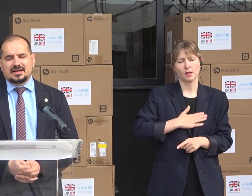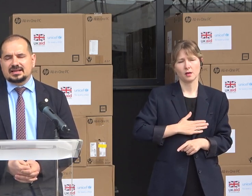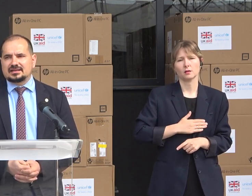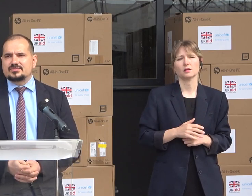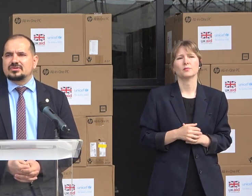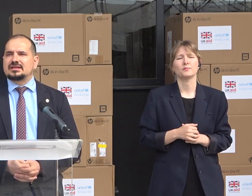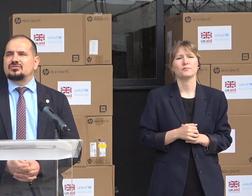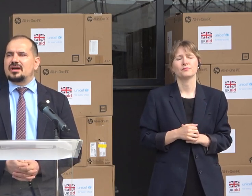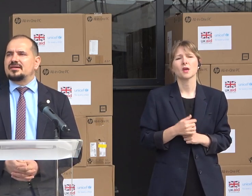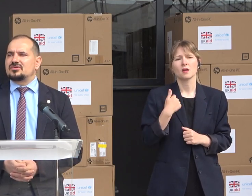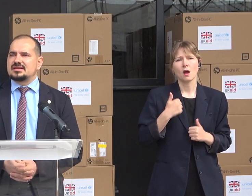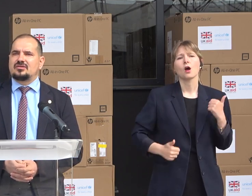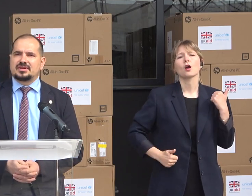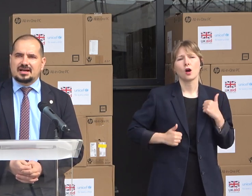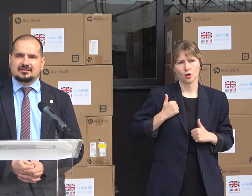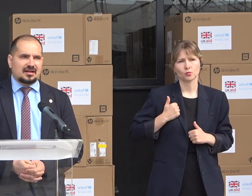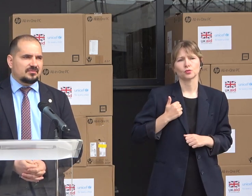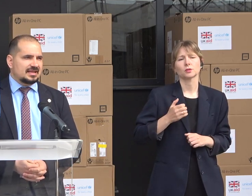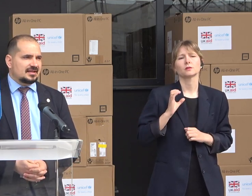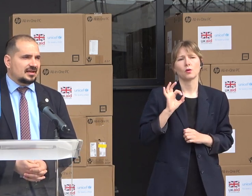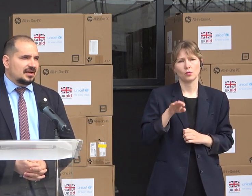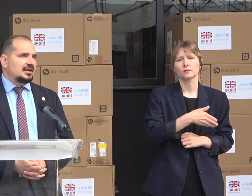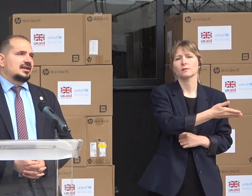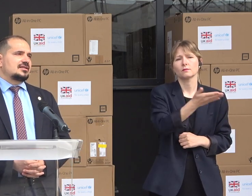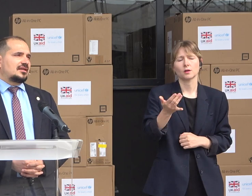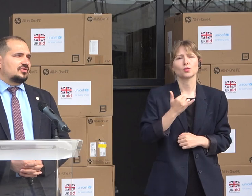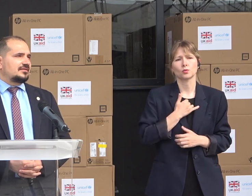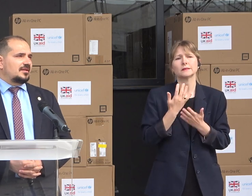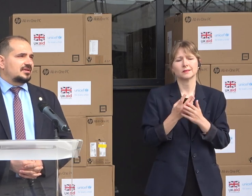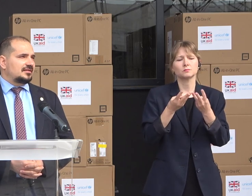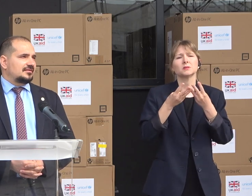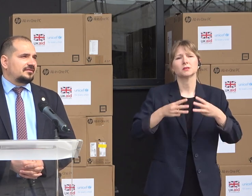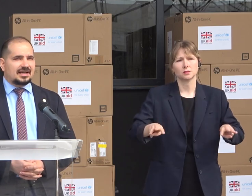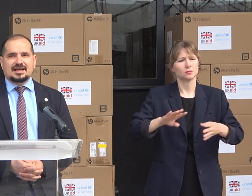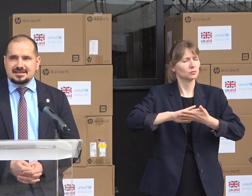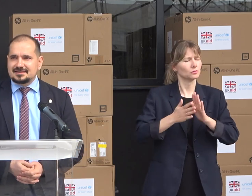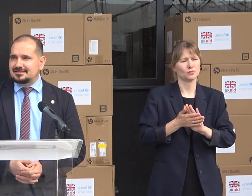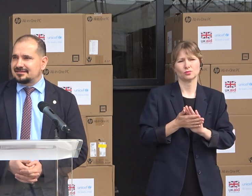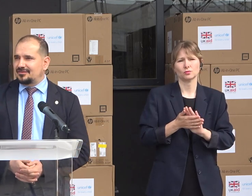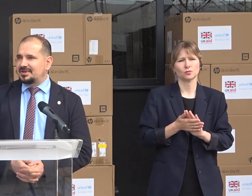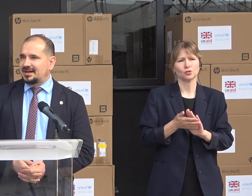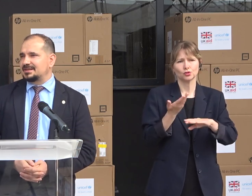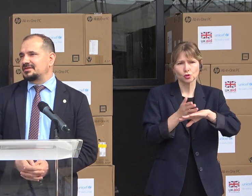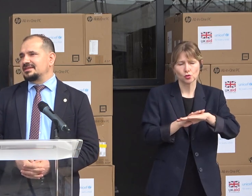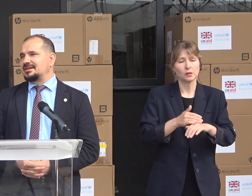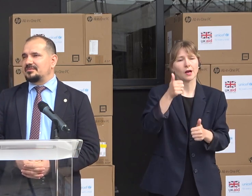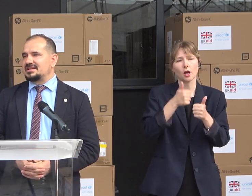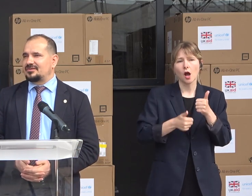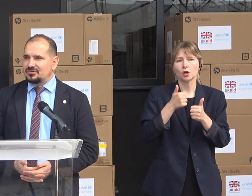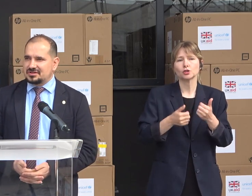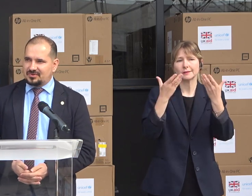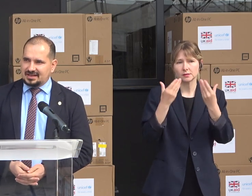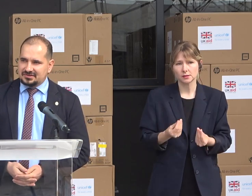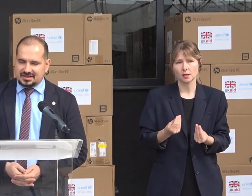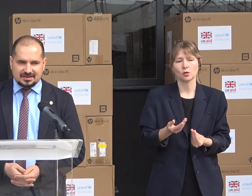De fiecare dată spun că noi avem o zi complicată la Minister și la noi, de fapt, fiecare zi este complicată pentru că suntem la